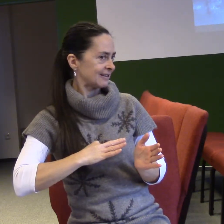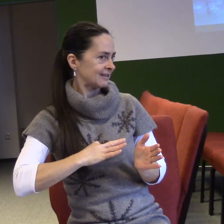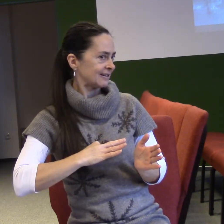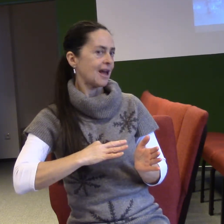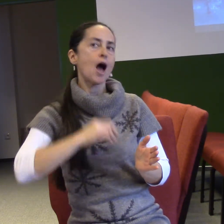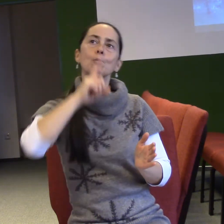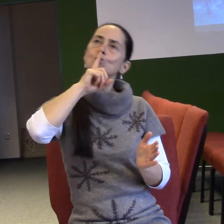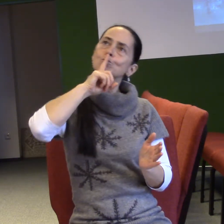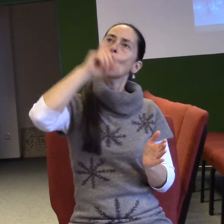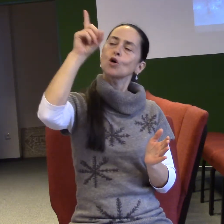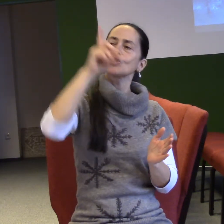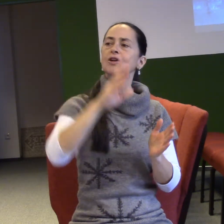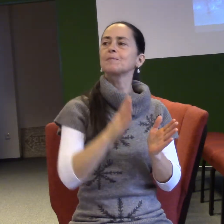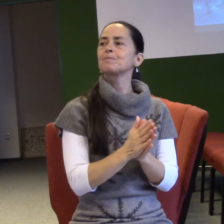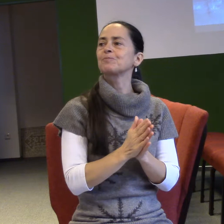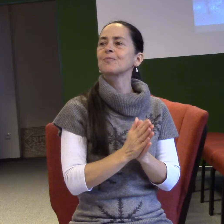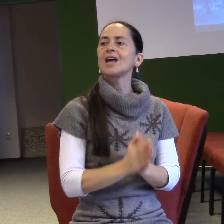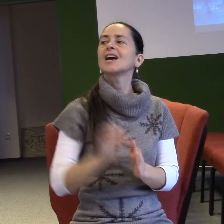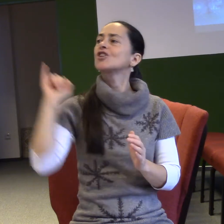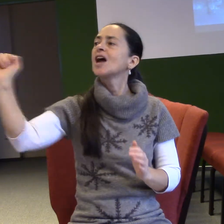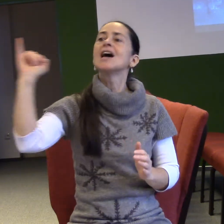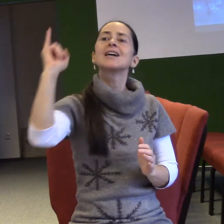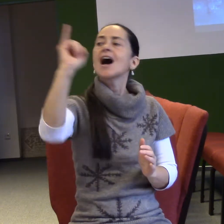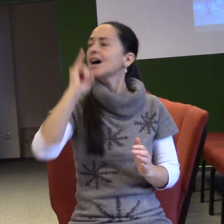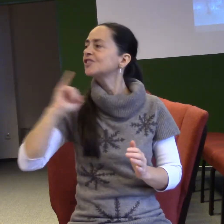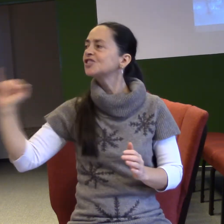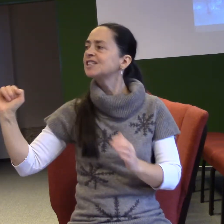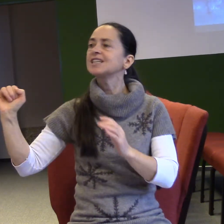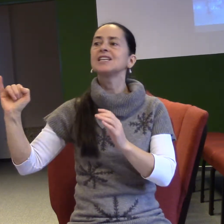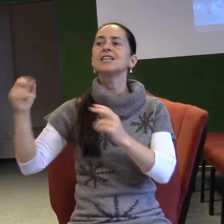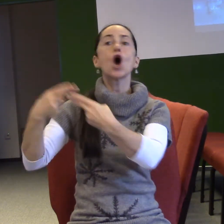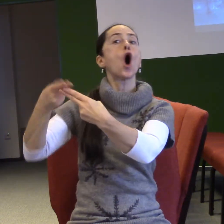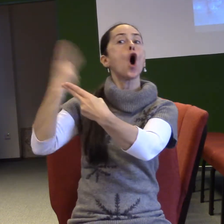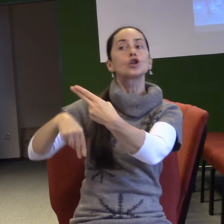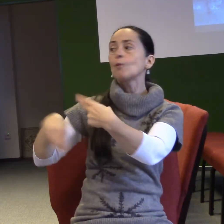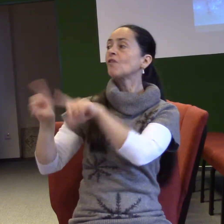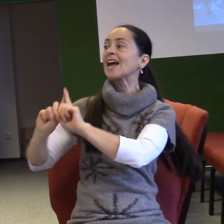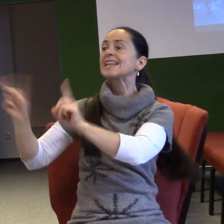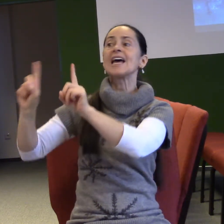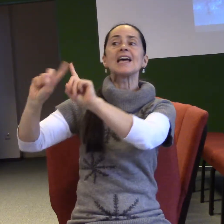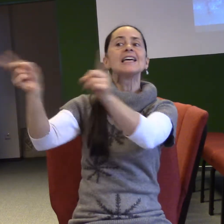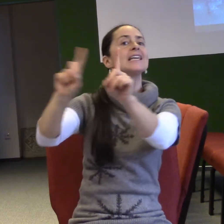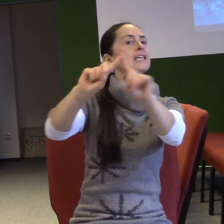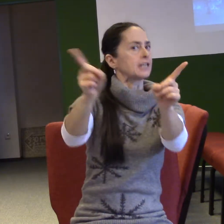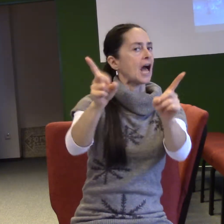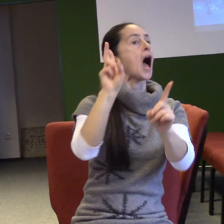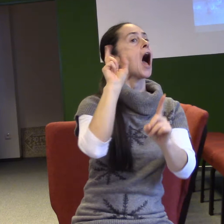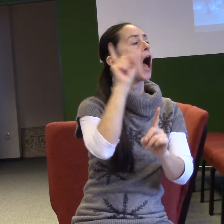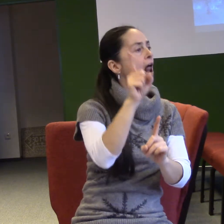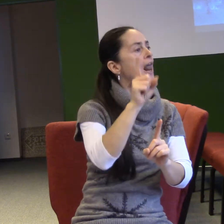Každý z nich řekl úplně jinou odpověď, ale jednu věc měli všichni společnou. Kterou? Co